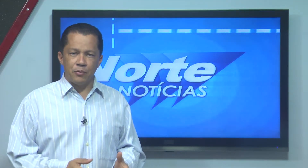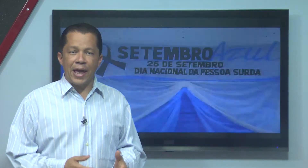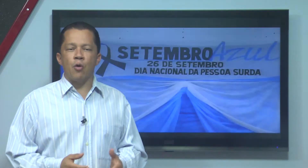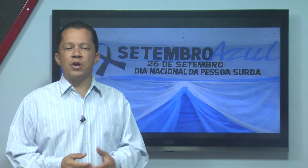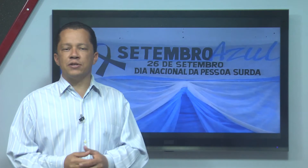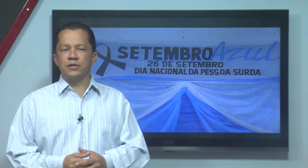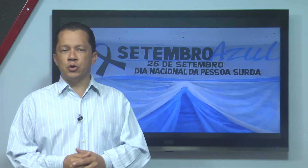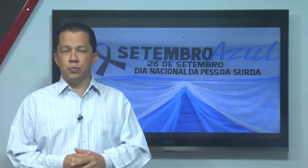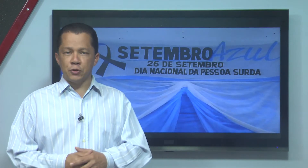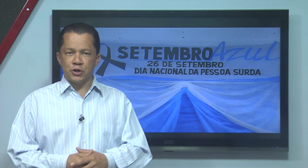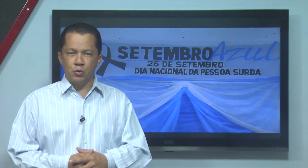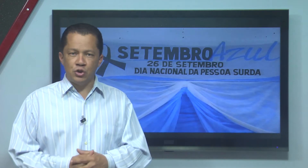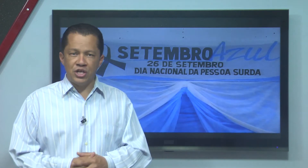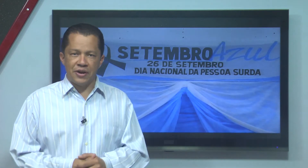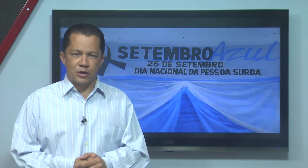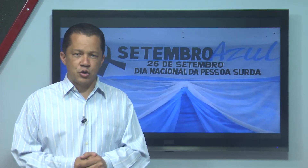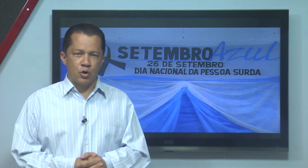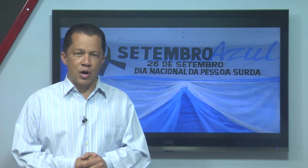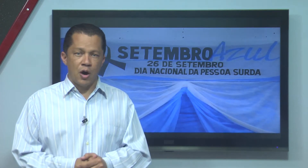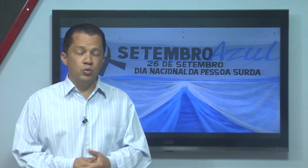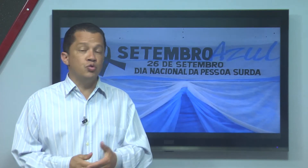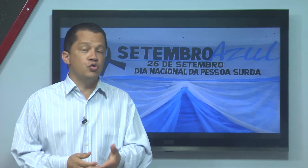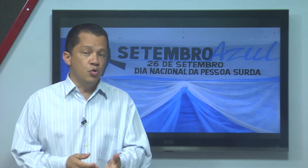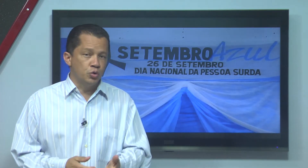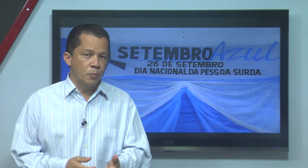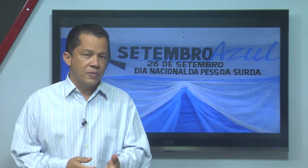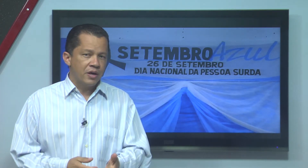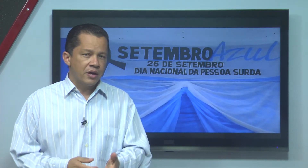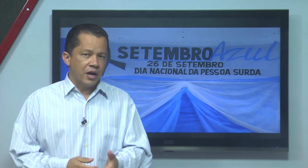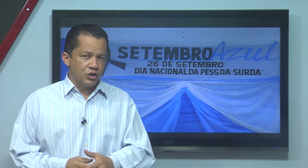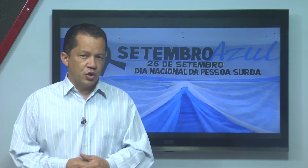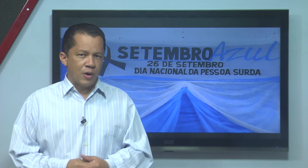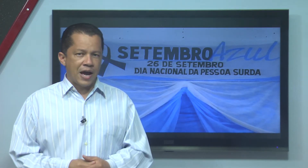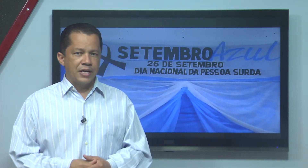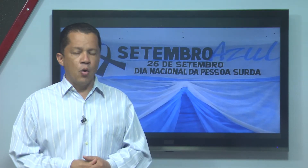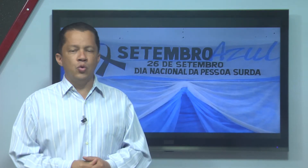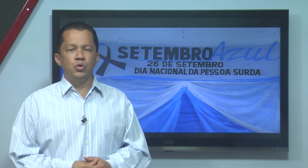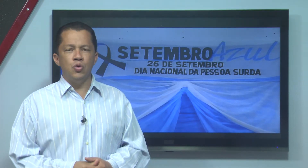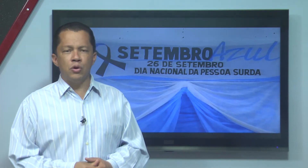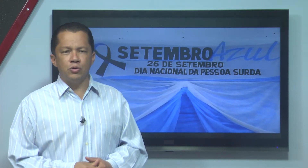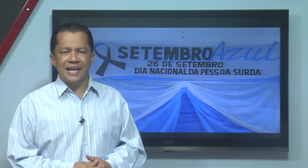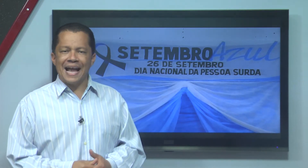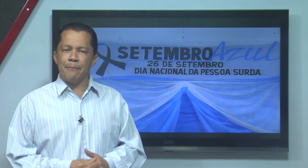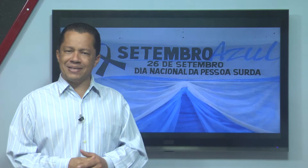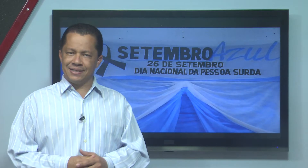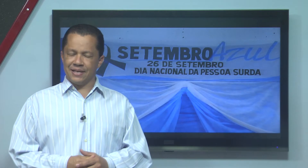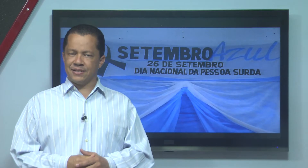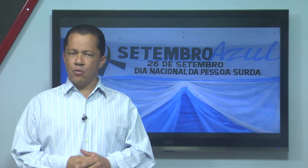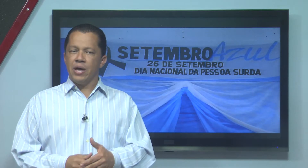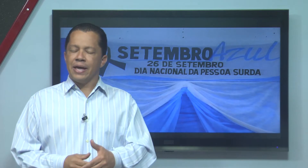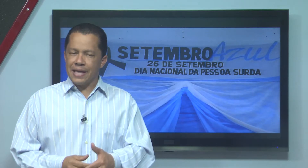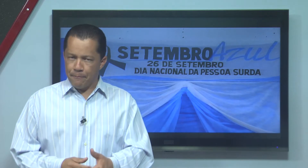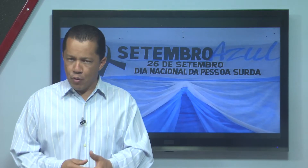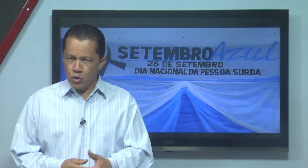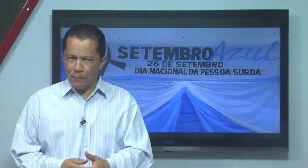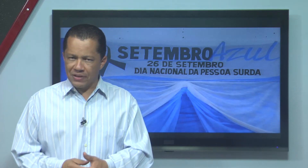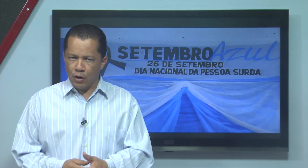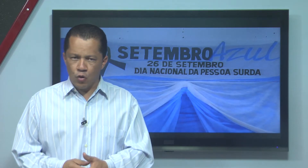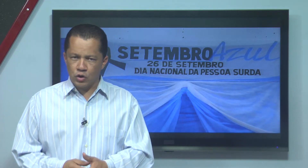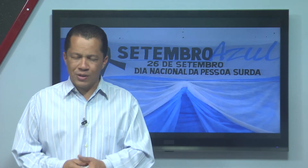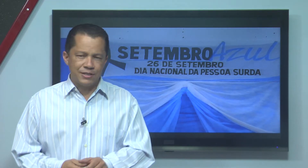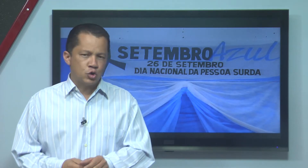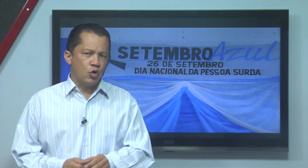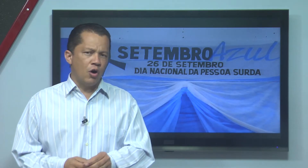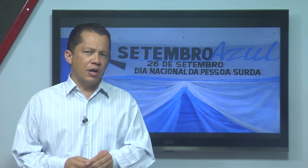setembro é reconhecido por ser o dia nacional do surdo Em januária o núcleo de capacitação e apoio